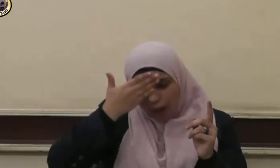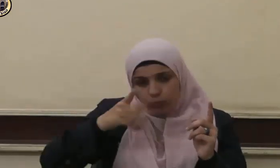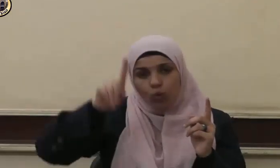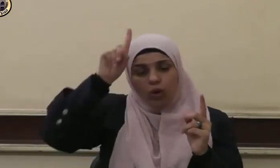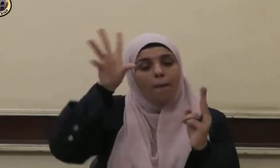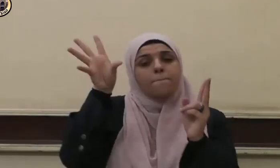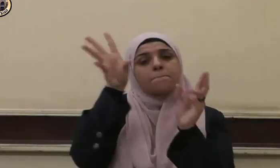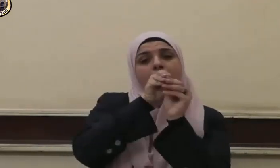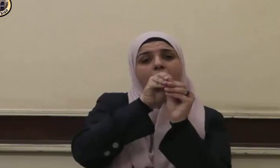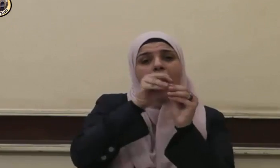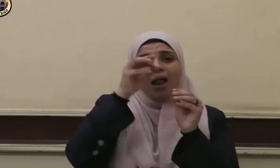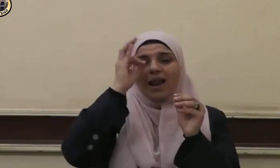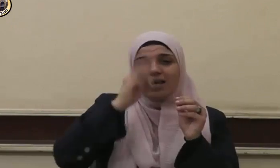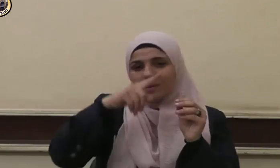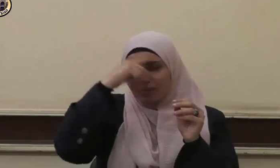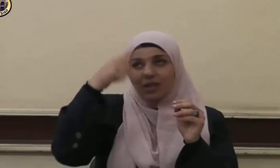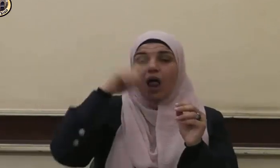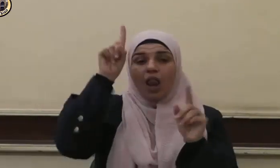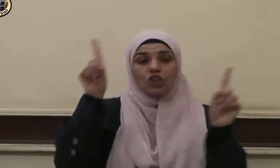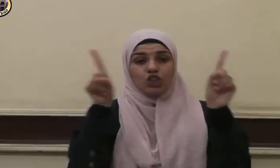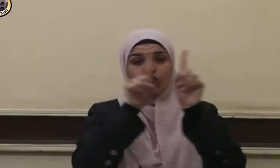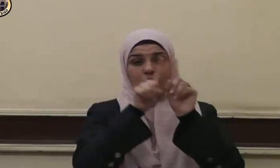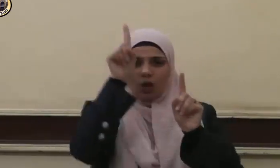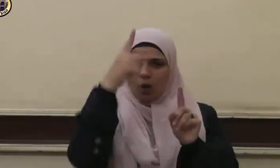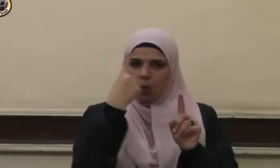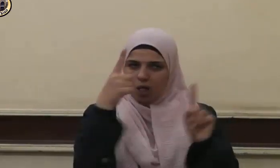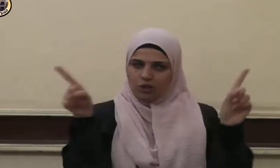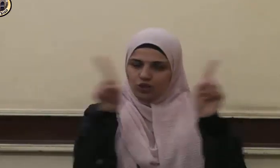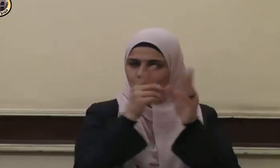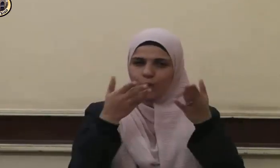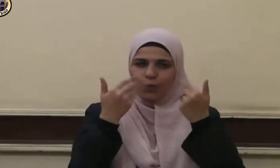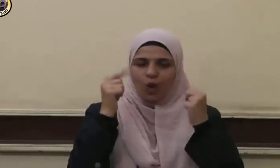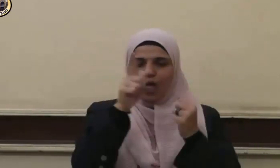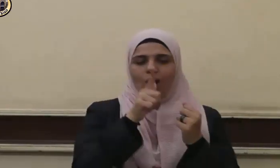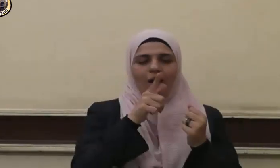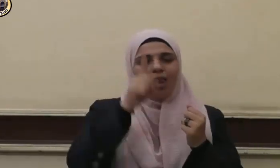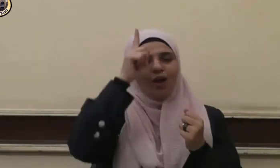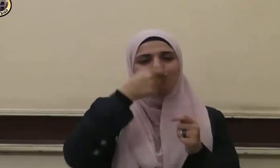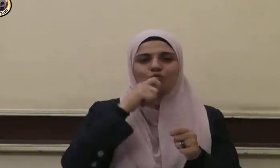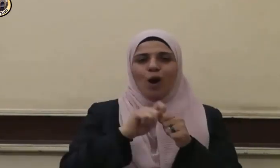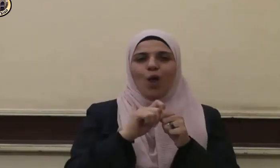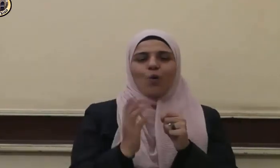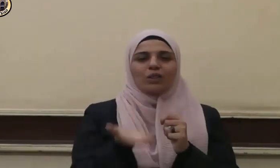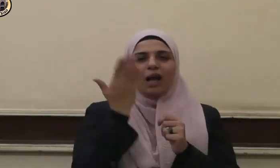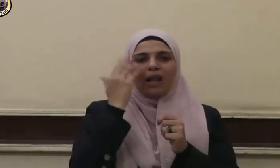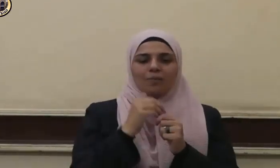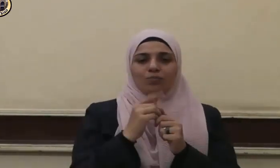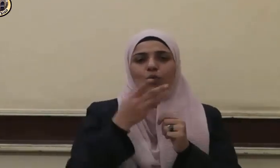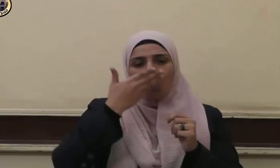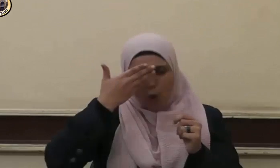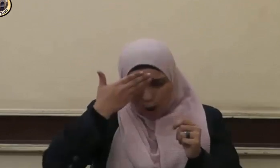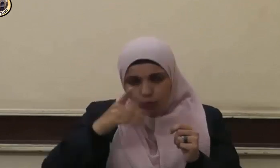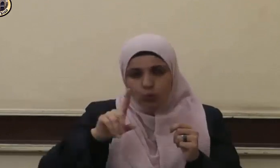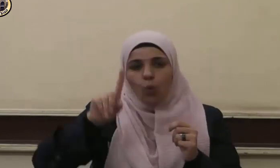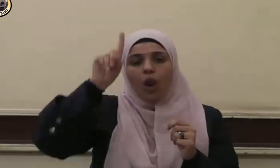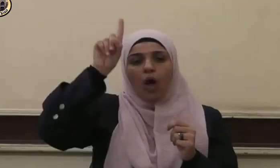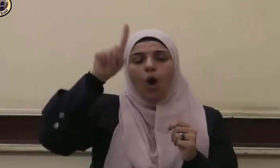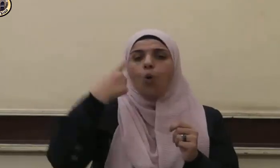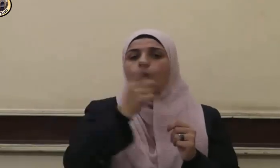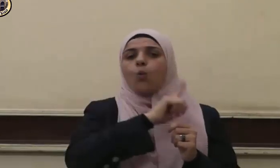تعالى وعدم الإشراق به حيث يقول سبحانه واعبدوا الله ولا